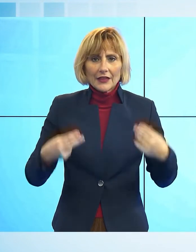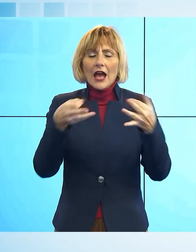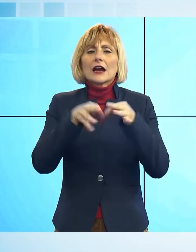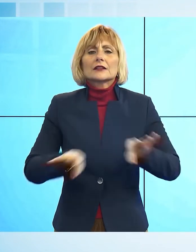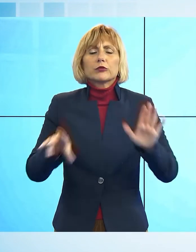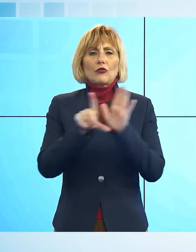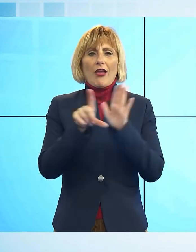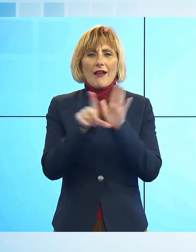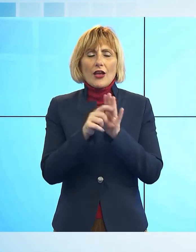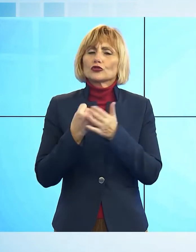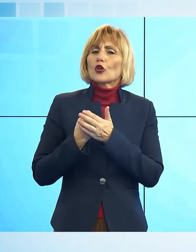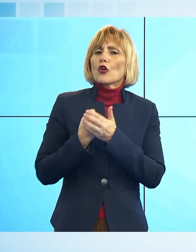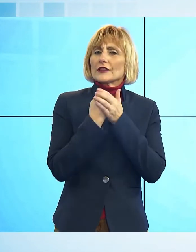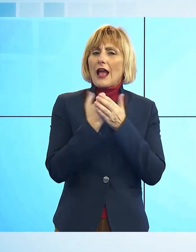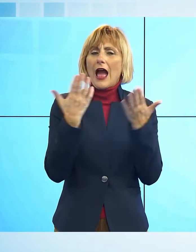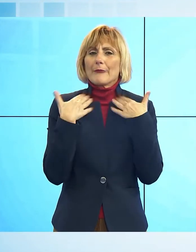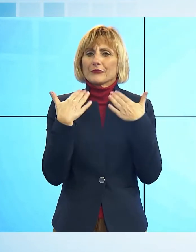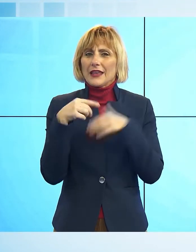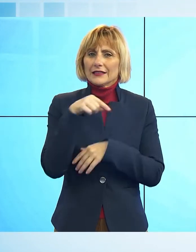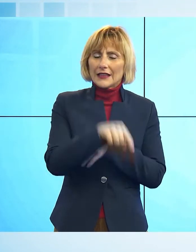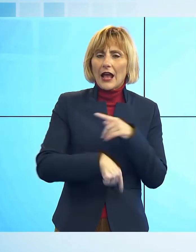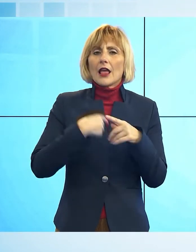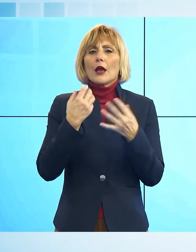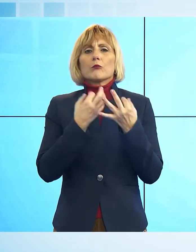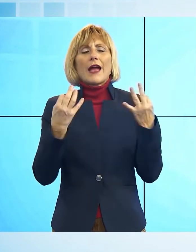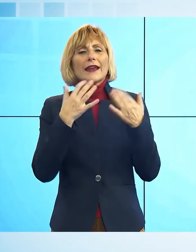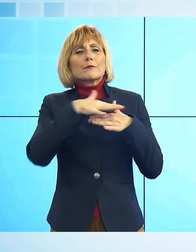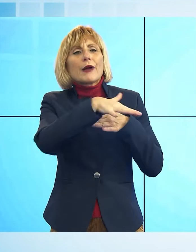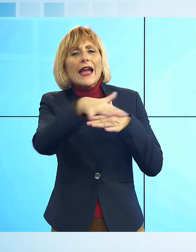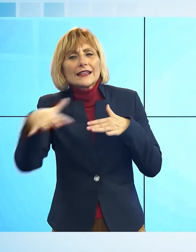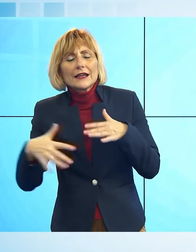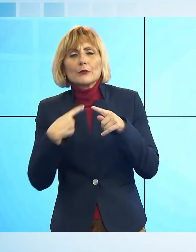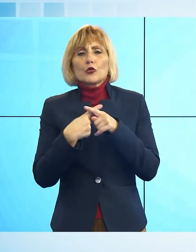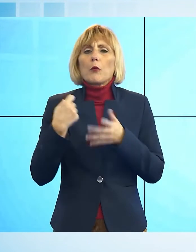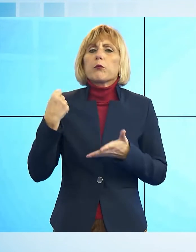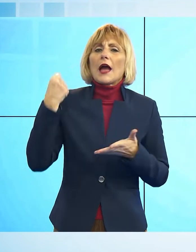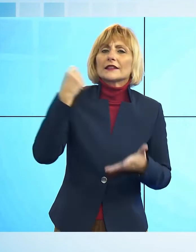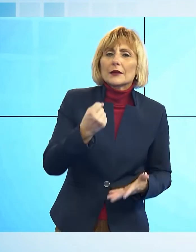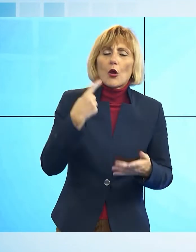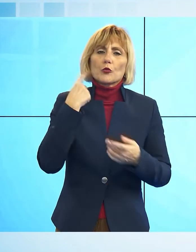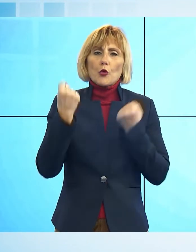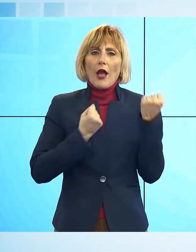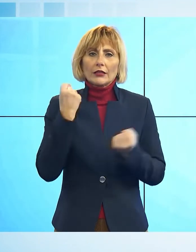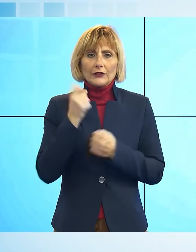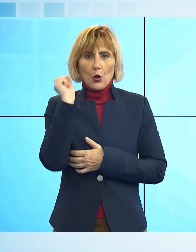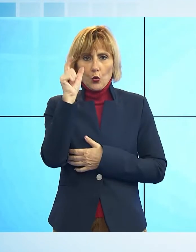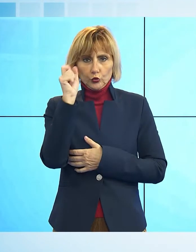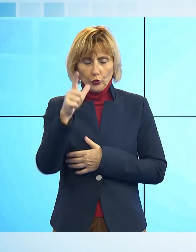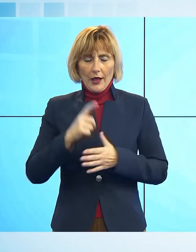legalità, della sostenibilità ambientale, dei beni paesaggistici, del patrimonio e delle attività culturali.